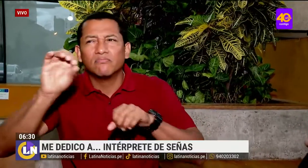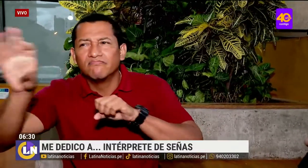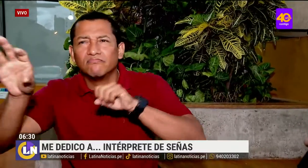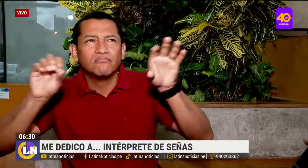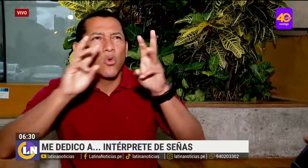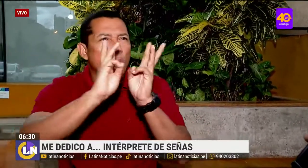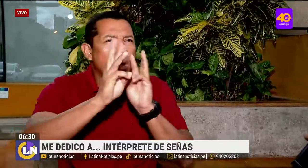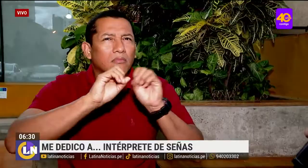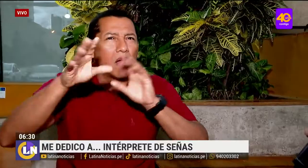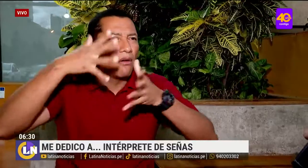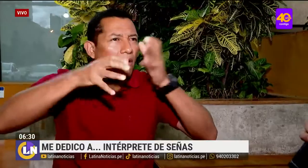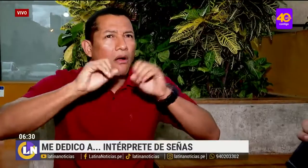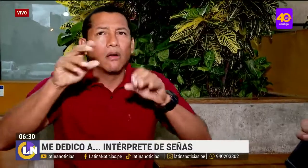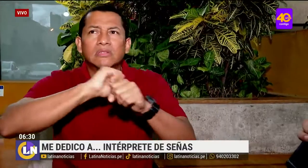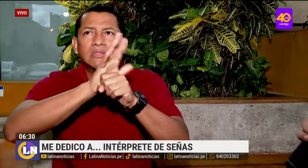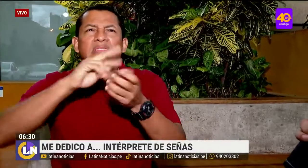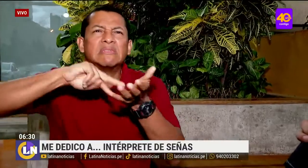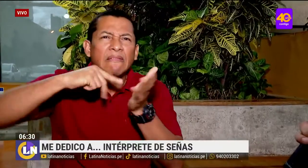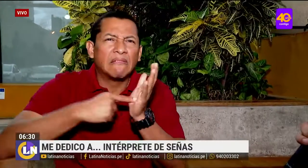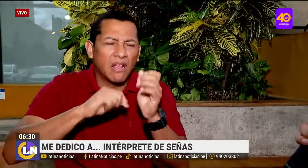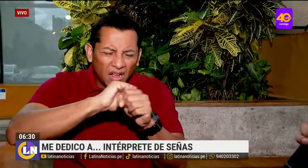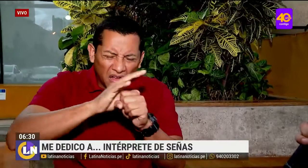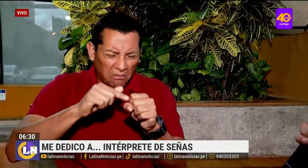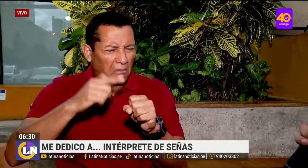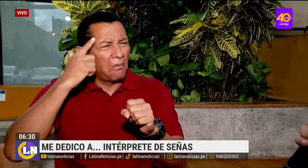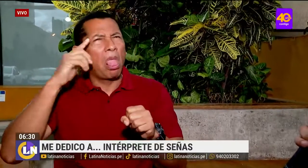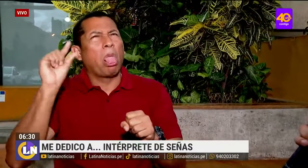y WhatsApp, explicando lo riesgoso del coronavirus.